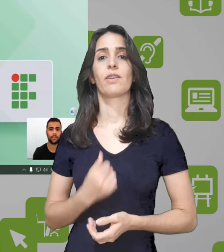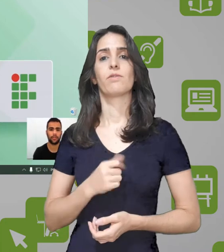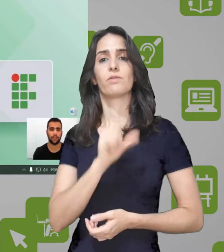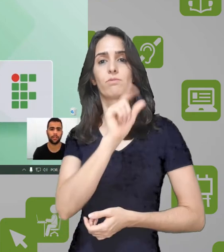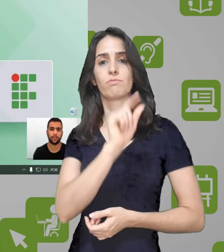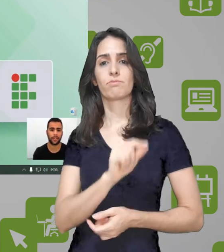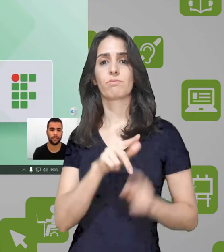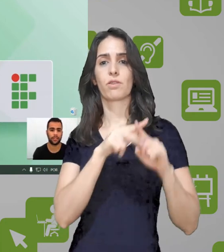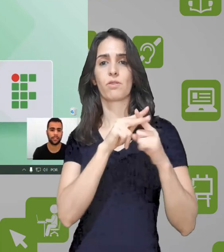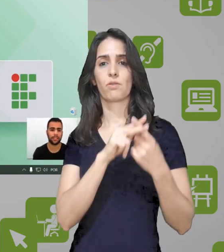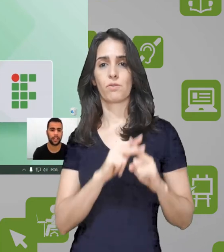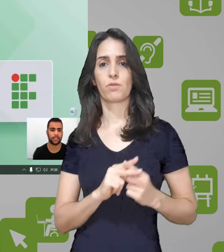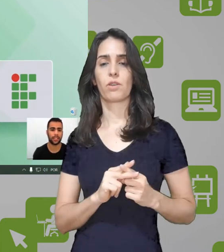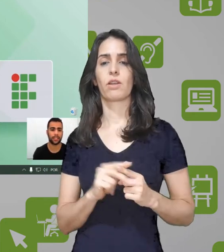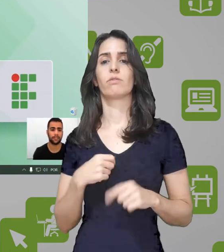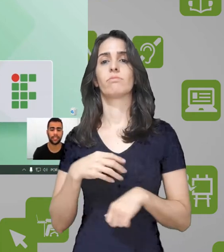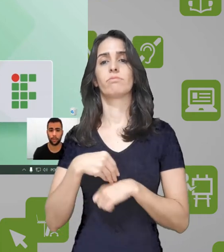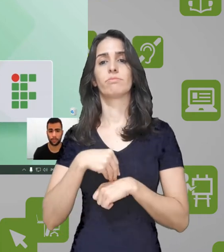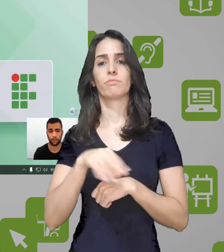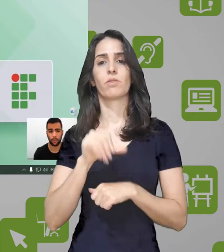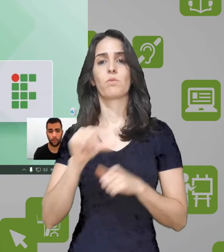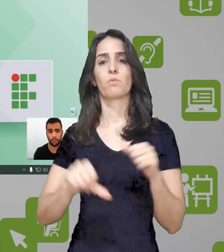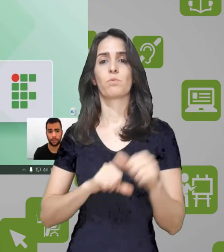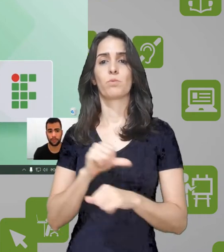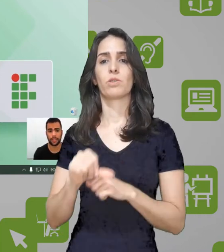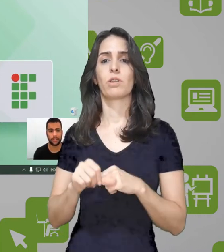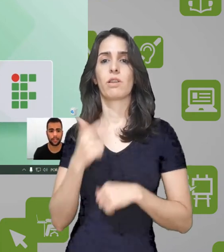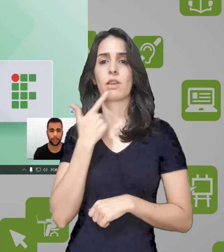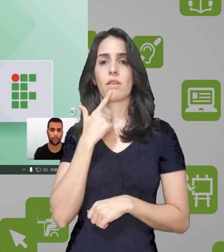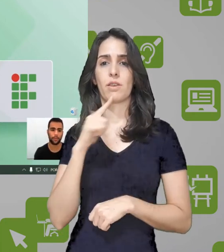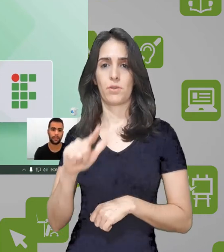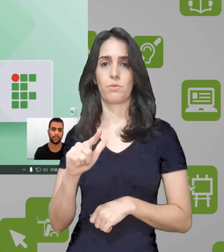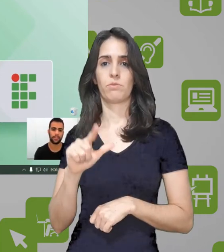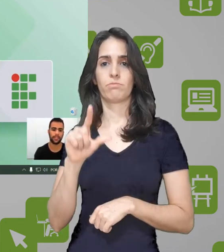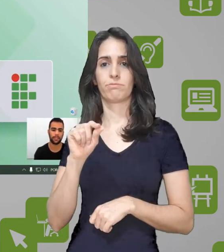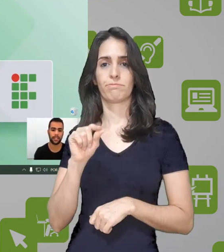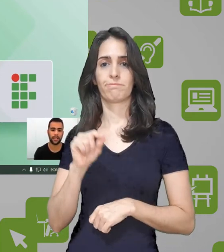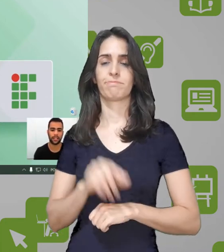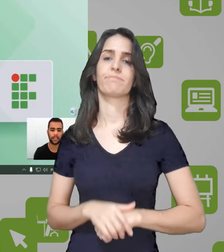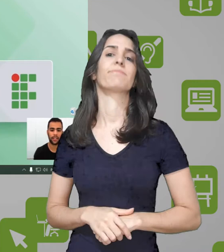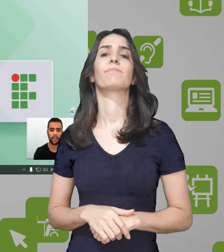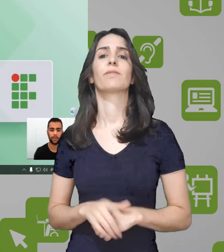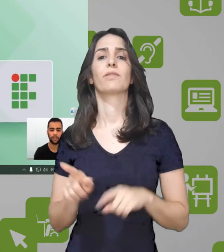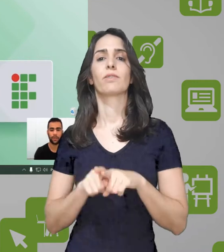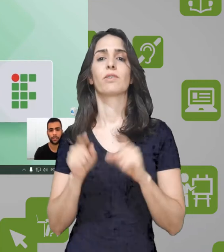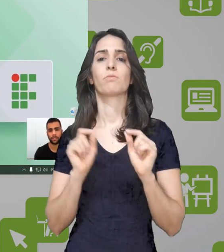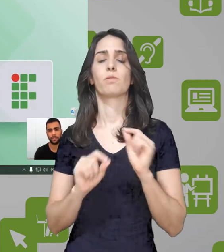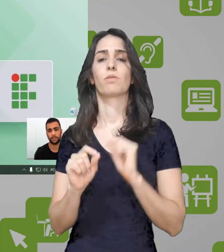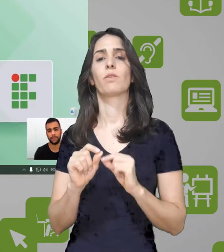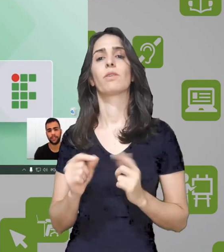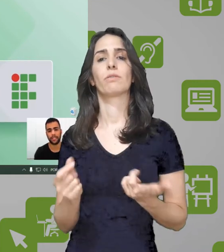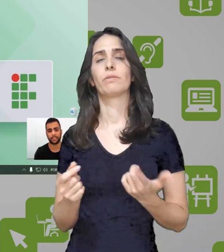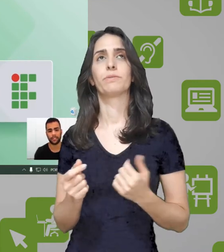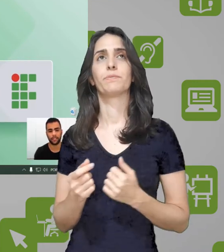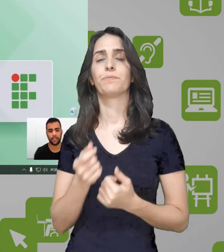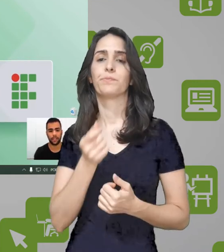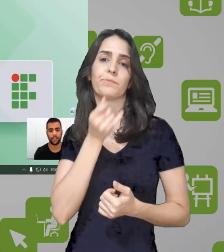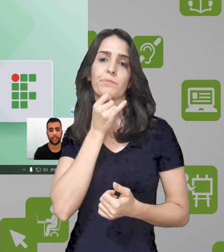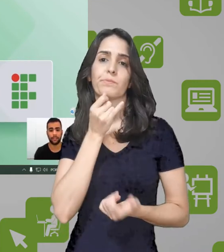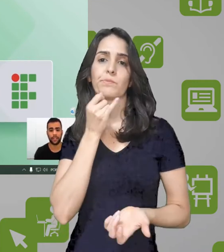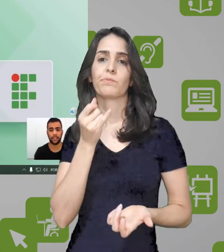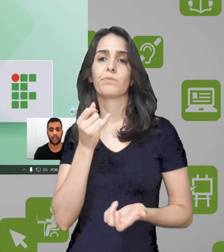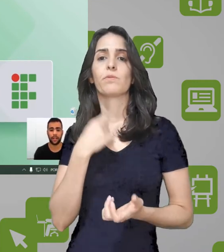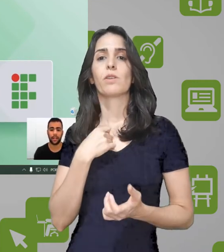programa. Logo nos passos iniciais, através da opção Configurar, recomendo vocês alterarem o idioma de preferência.